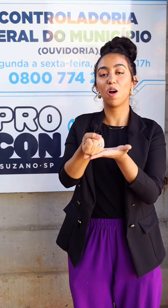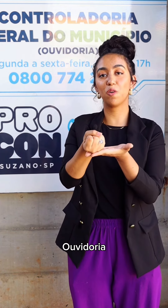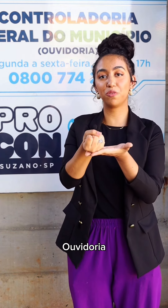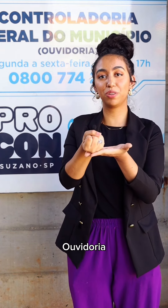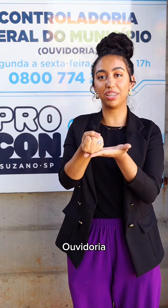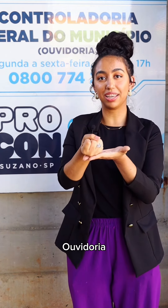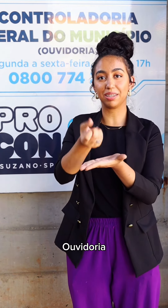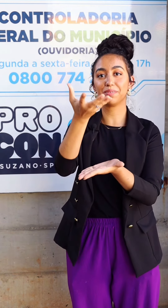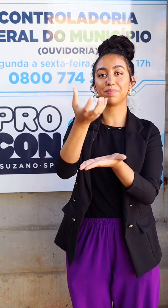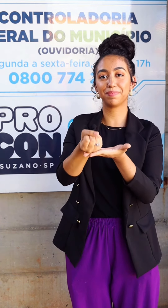Ouvidoria.